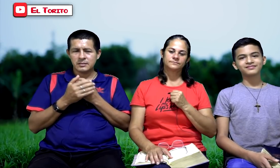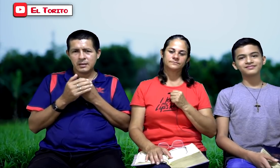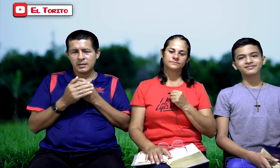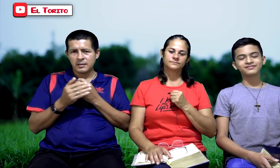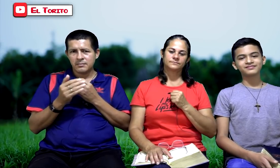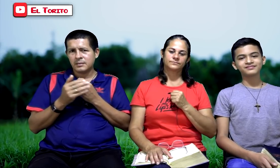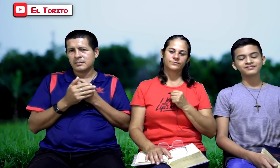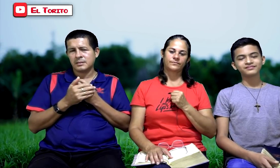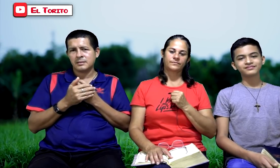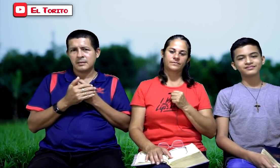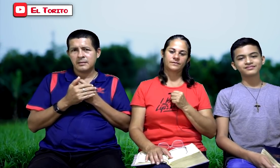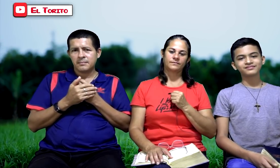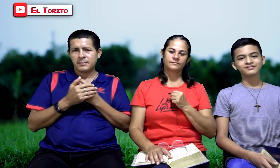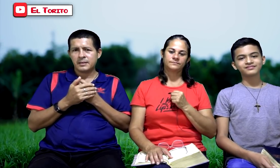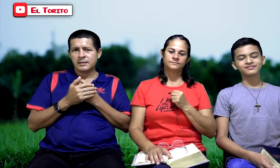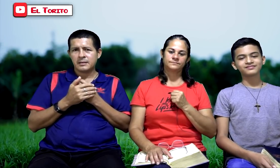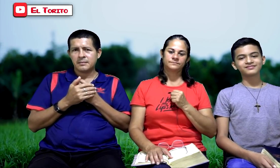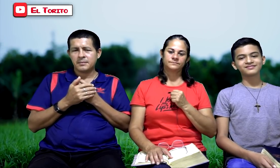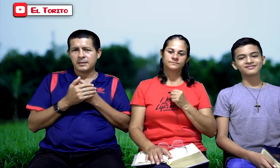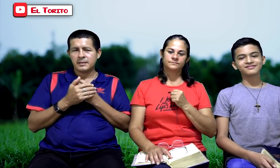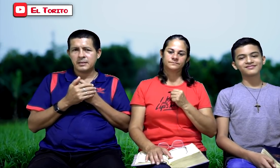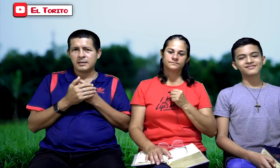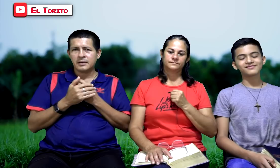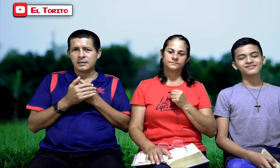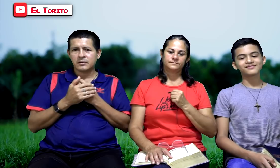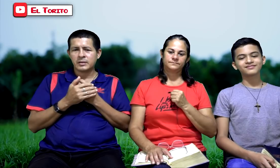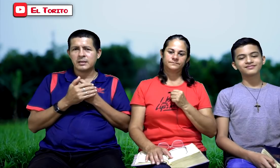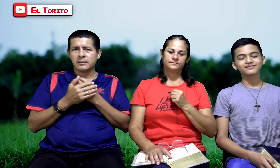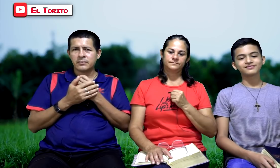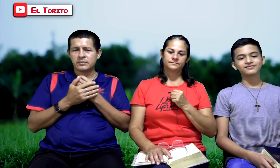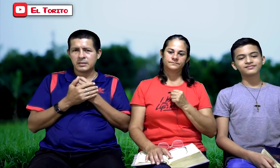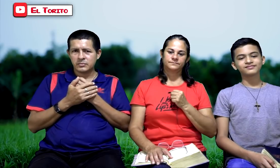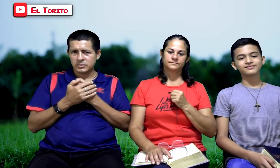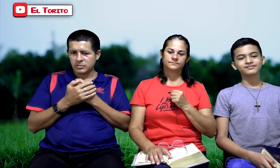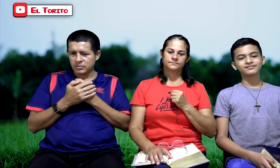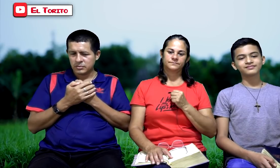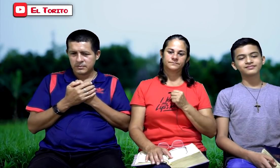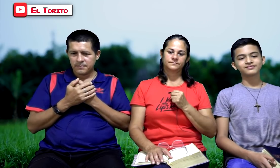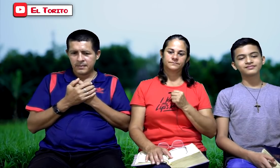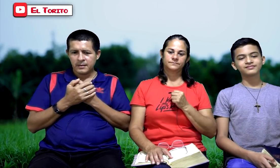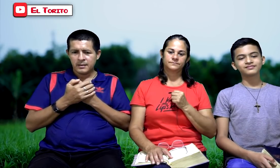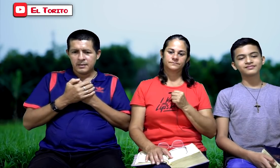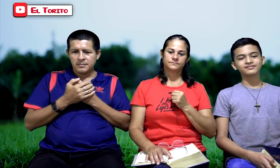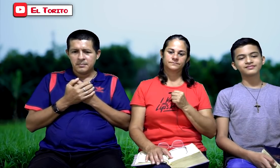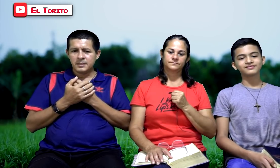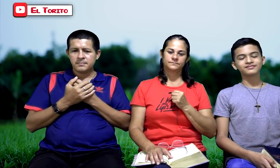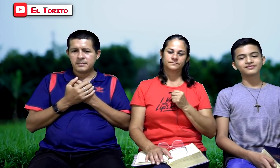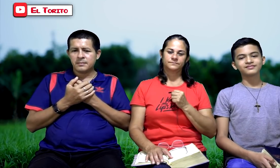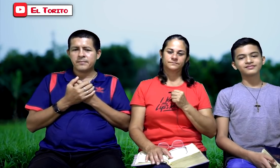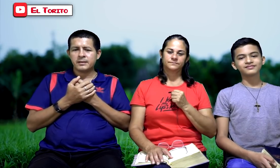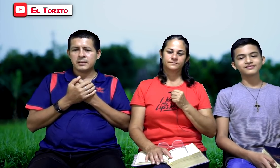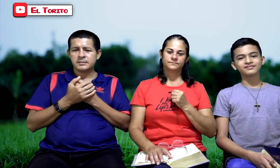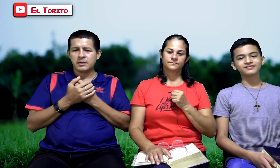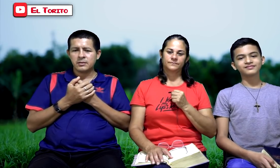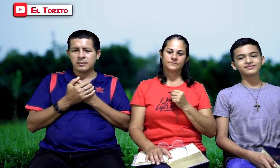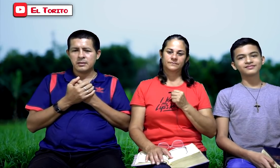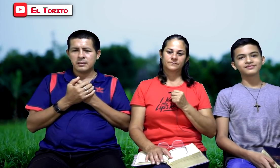diariamente para ver en ellas cuál es la voluntad de nuestro Dios. Bien, hemos finalizado y